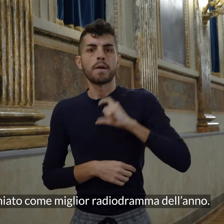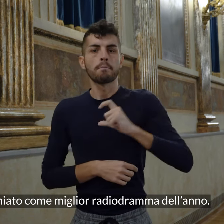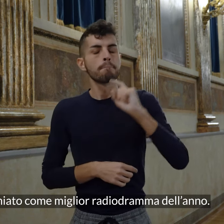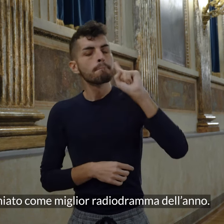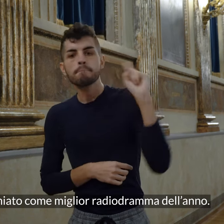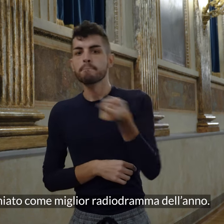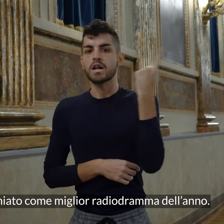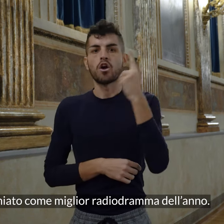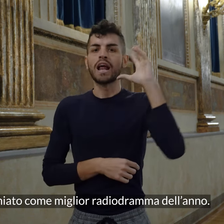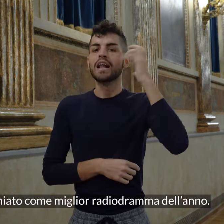'anno